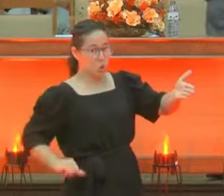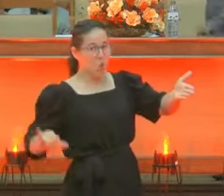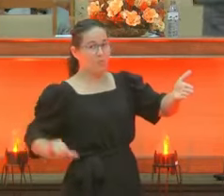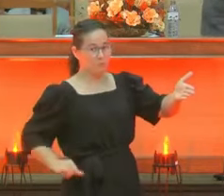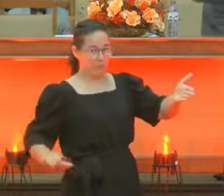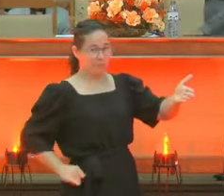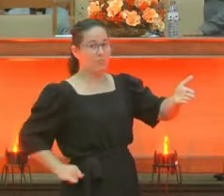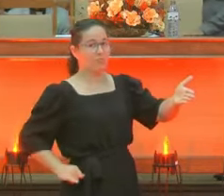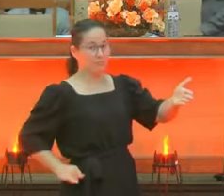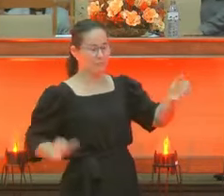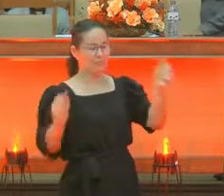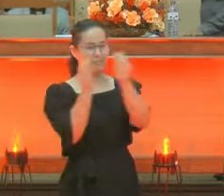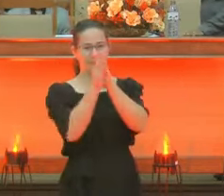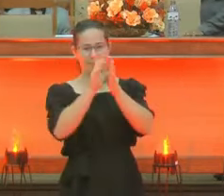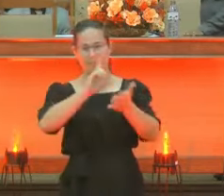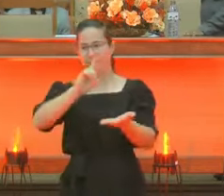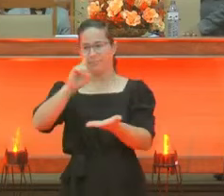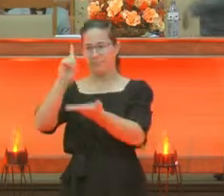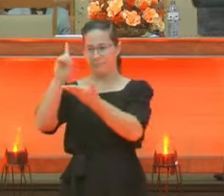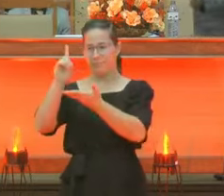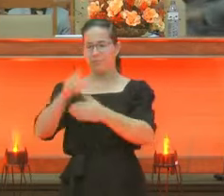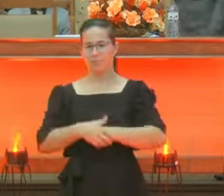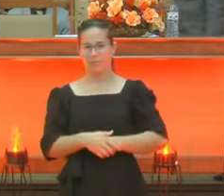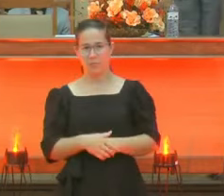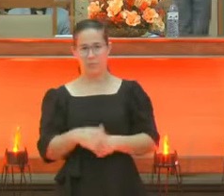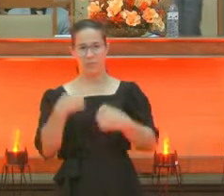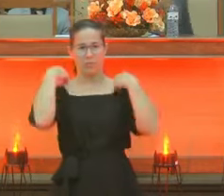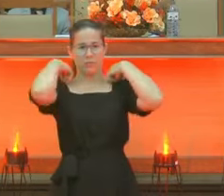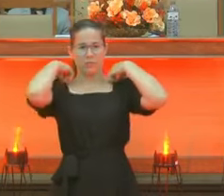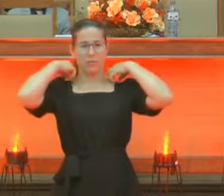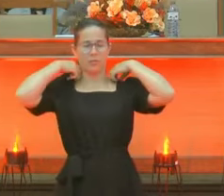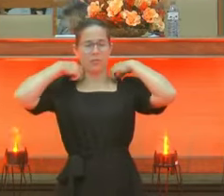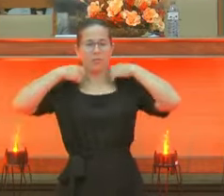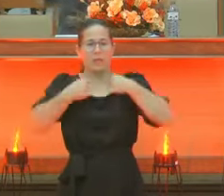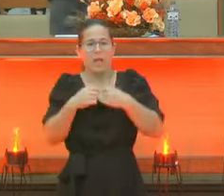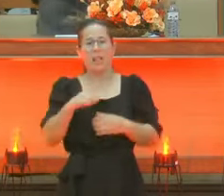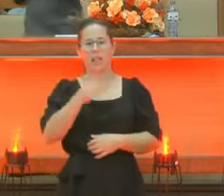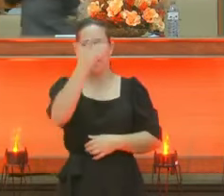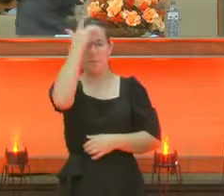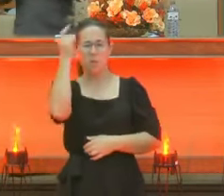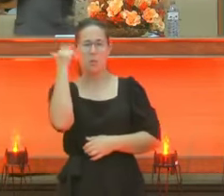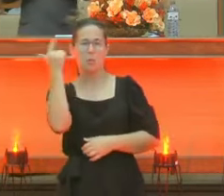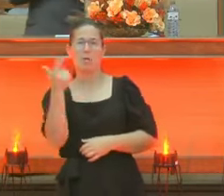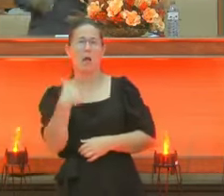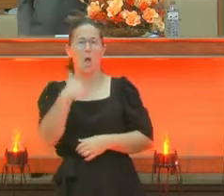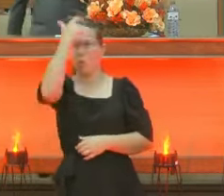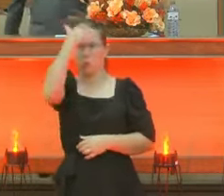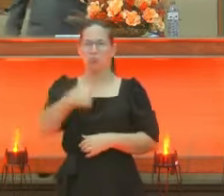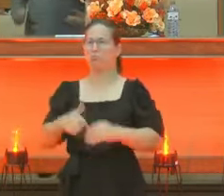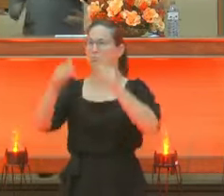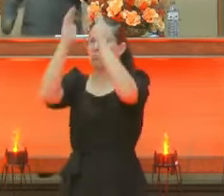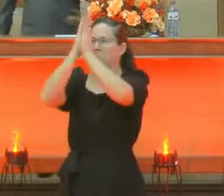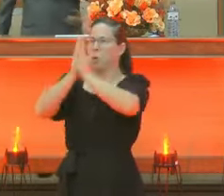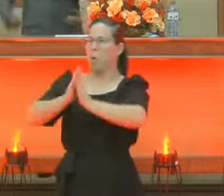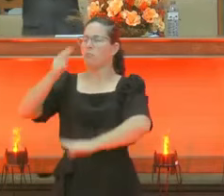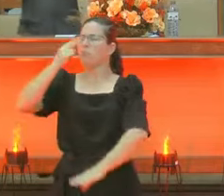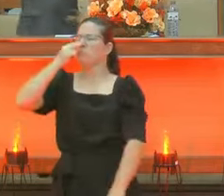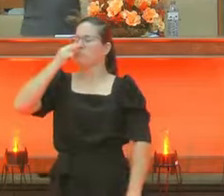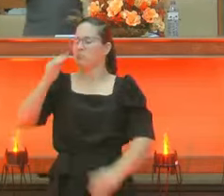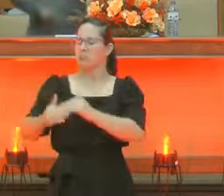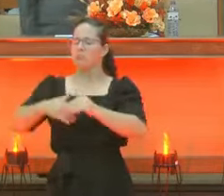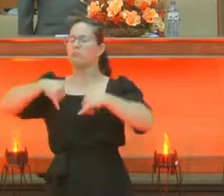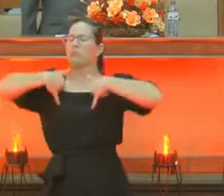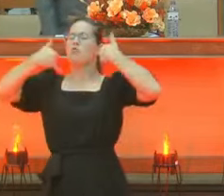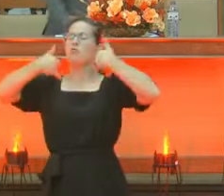Eita glória. É porque tem irmão que depois... Meu irmão. Eu sou o seguinte. Eu sou uma pessoa de oração. Ninguém me persegue. É mentira